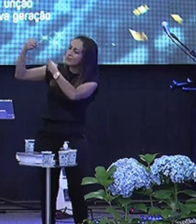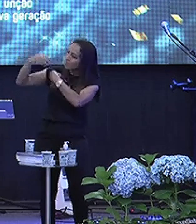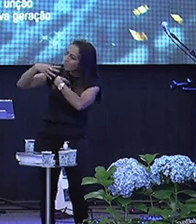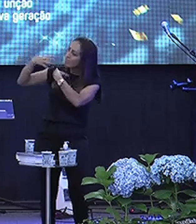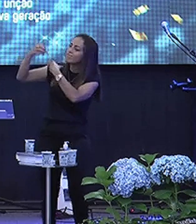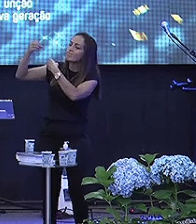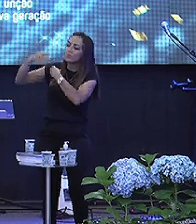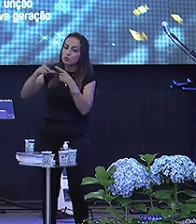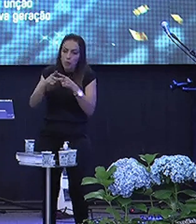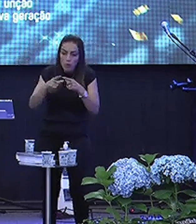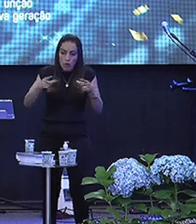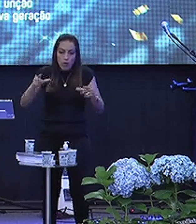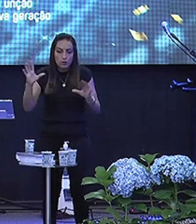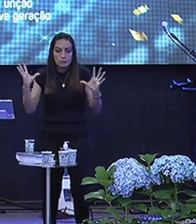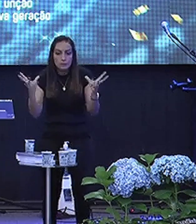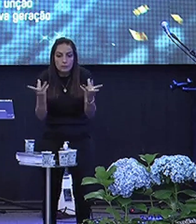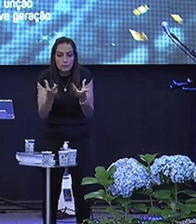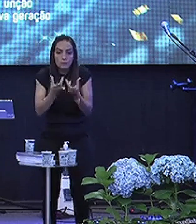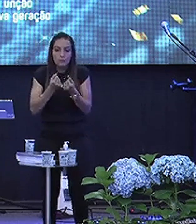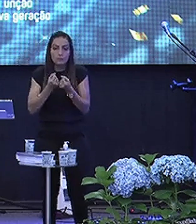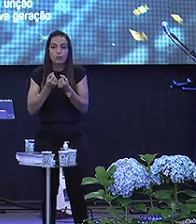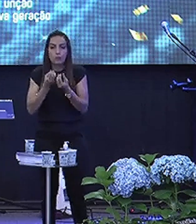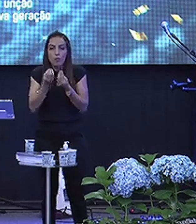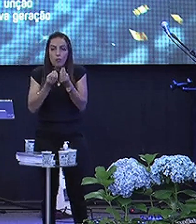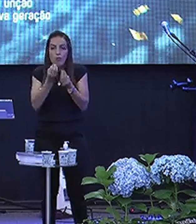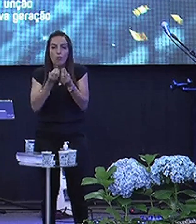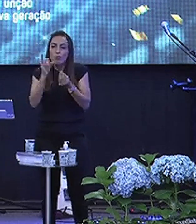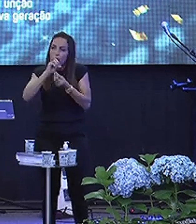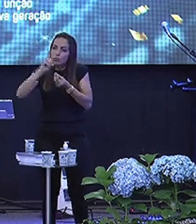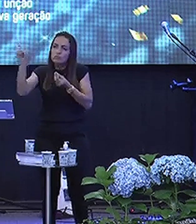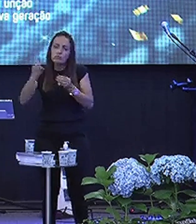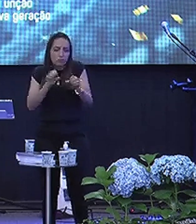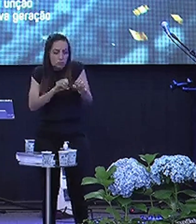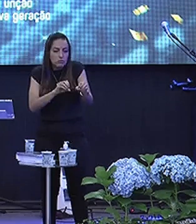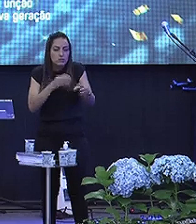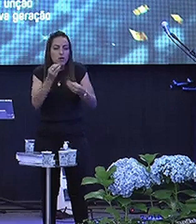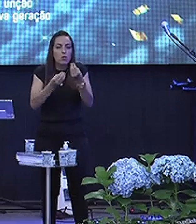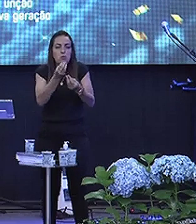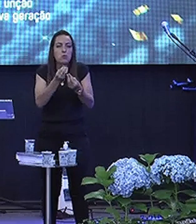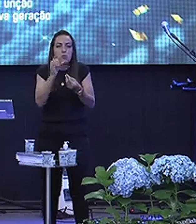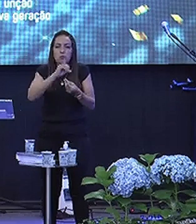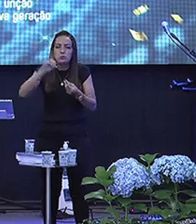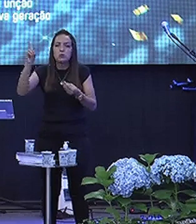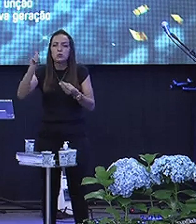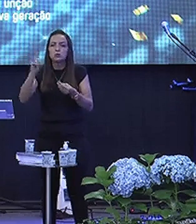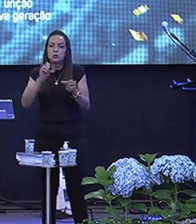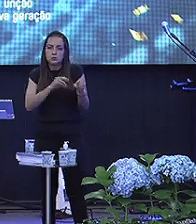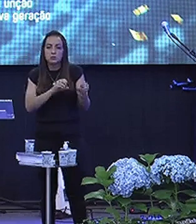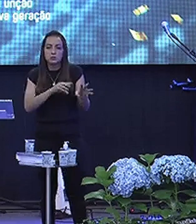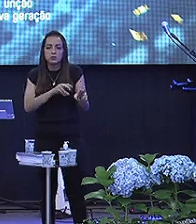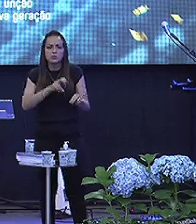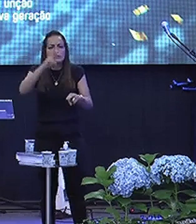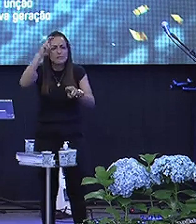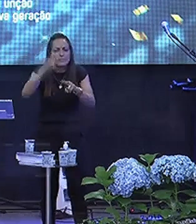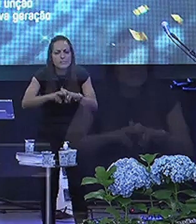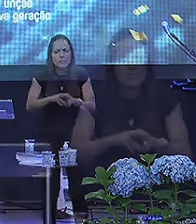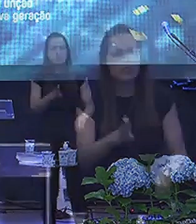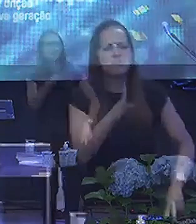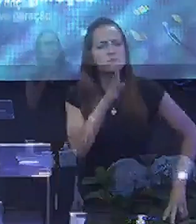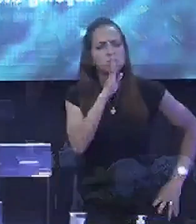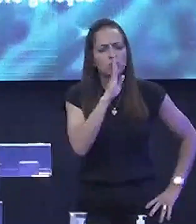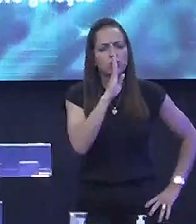Uma das melhores Formas de Deus Deus nos disciplinar E muitas vezes Sabe como é que Deus Nos disciplina? Você vai sentar E ficar